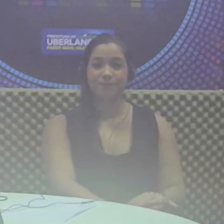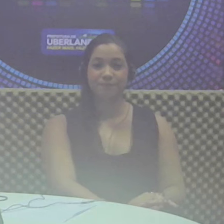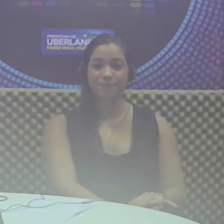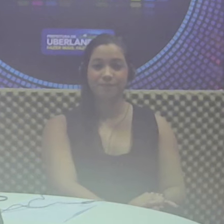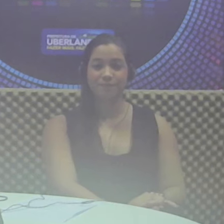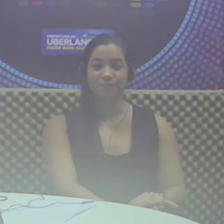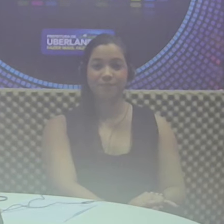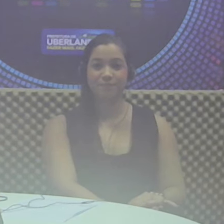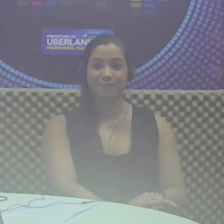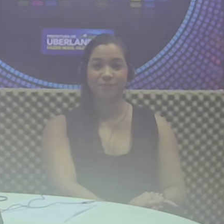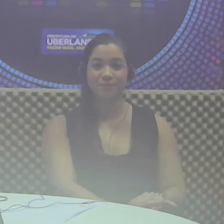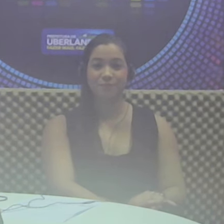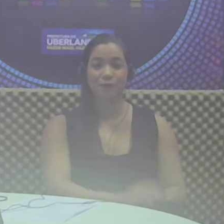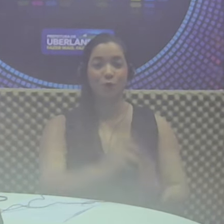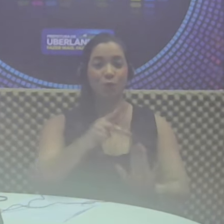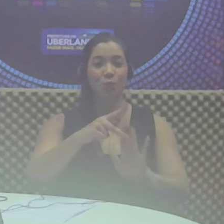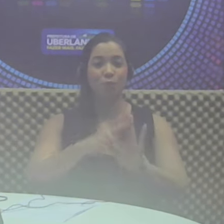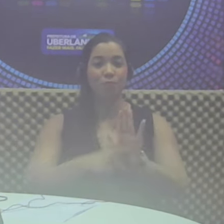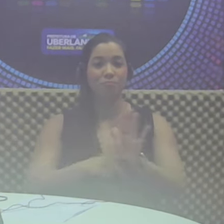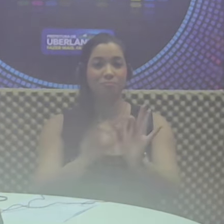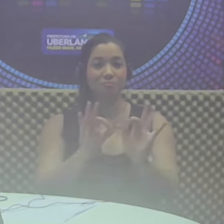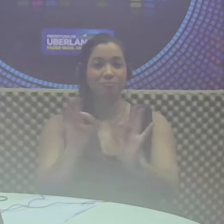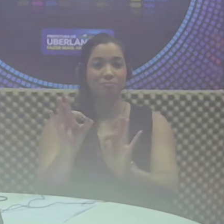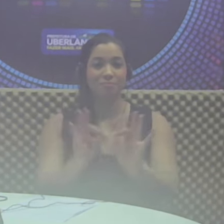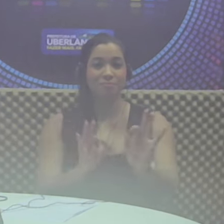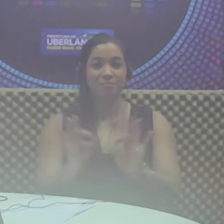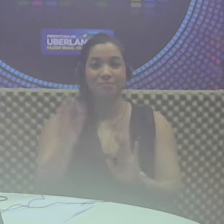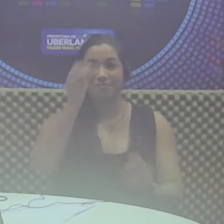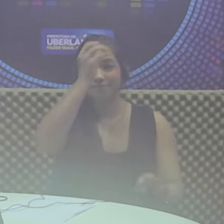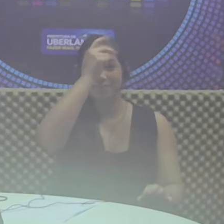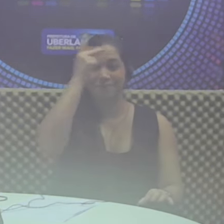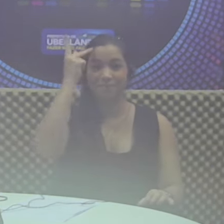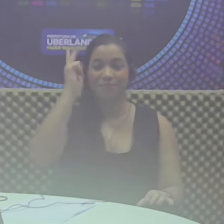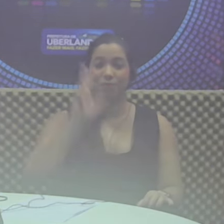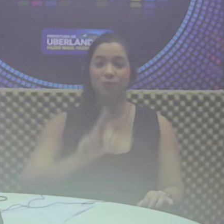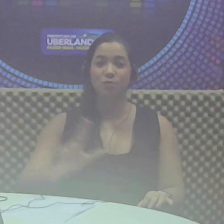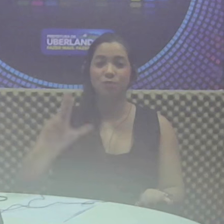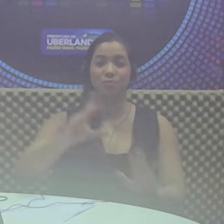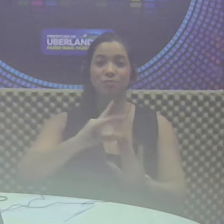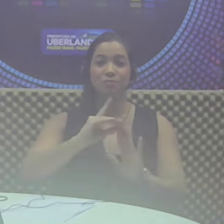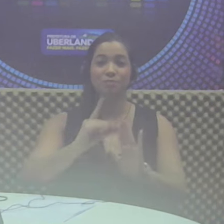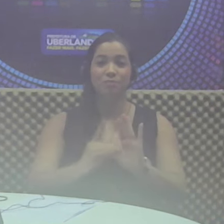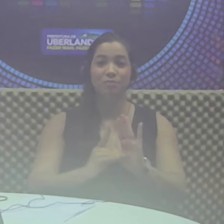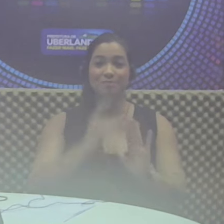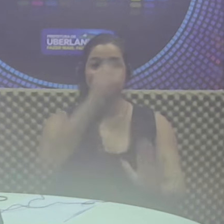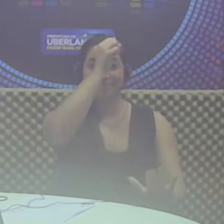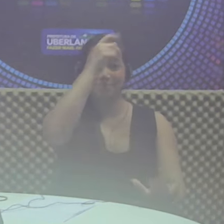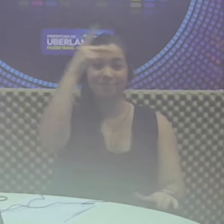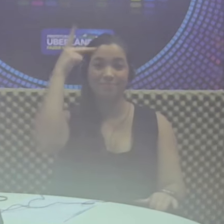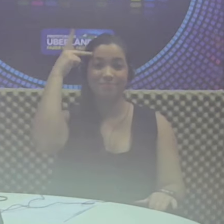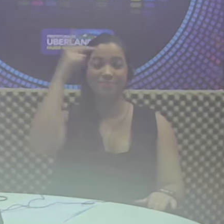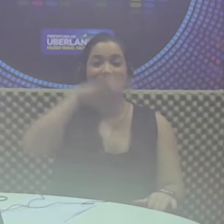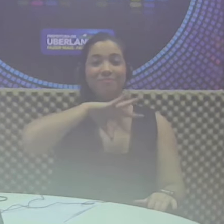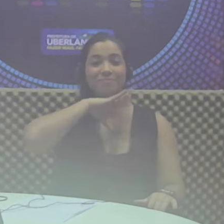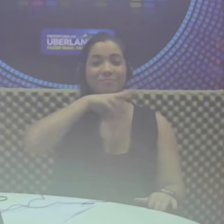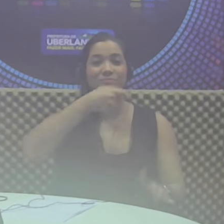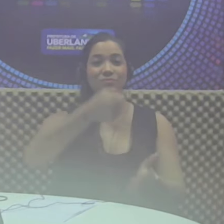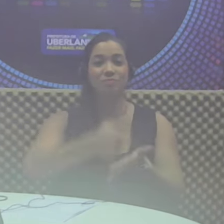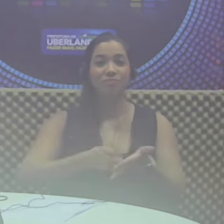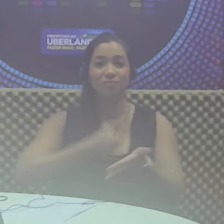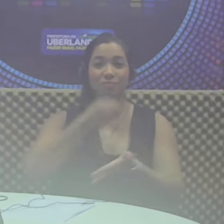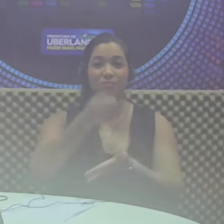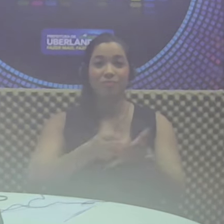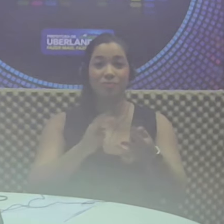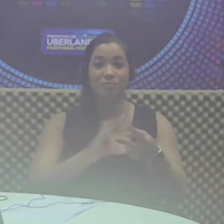Mais um projeto elaborado pela Prefeitura de Uberlândia por diretriz do prefeito Odelmo Leão para pleitear